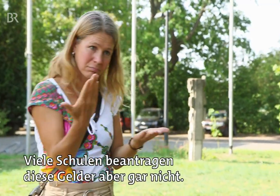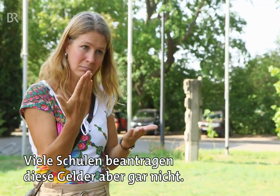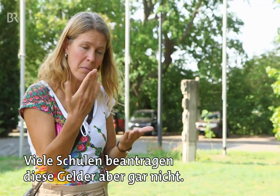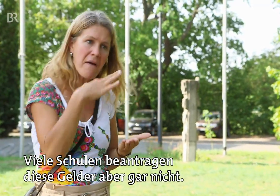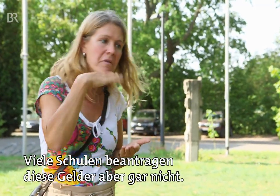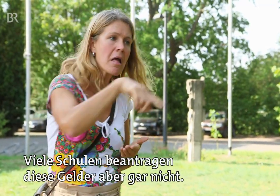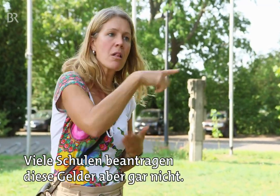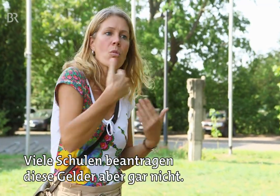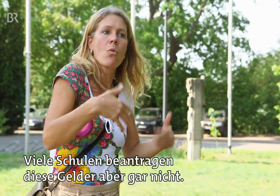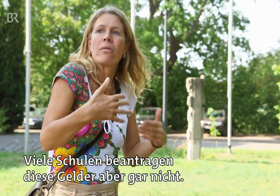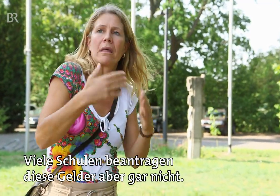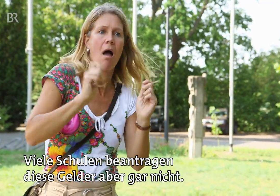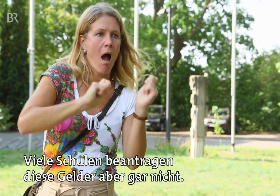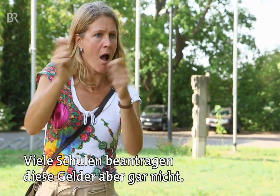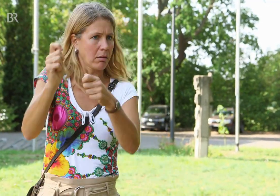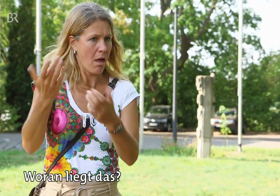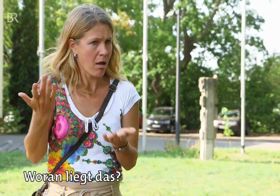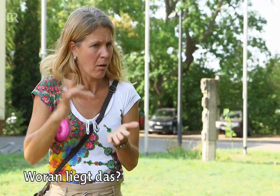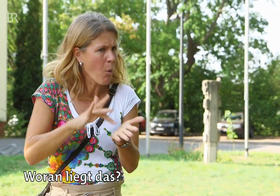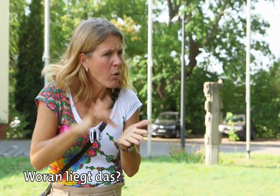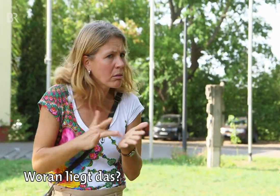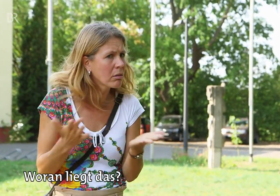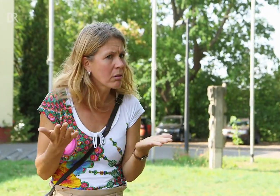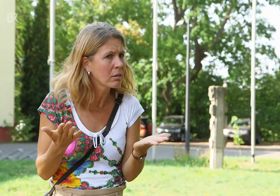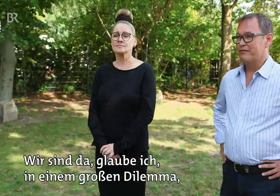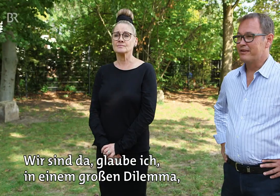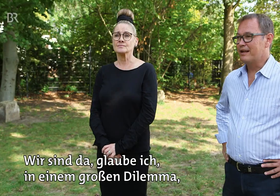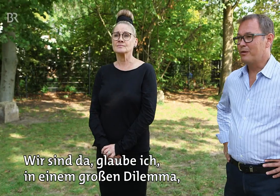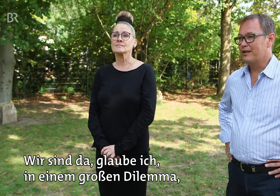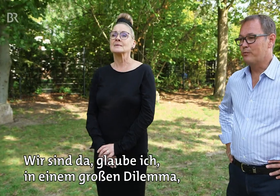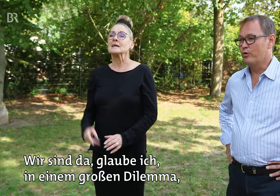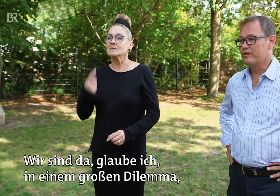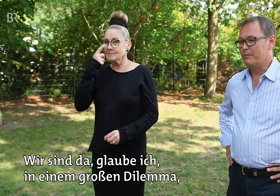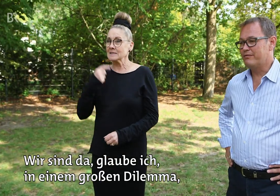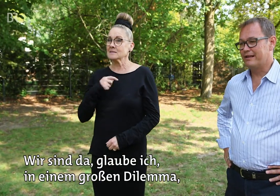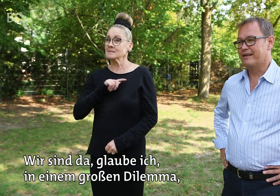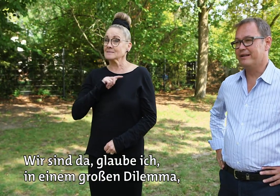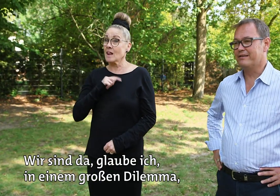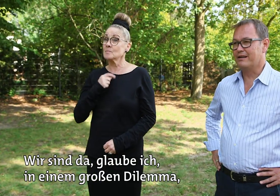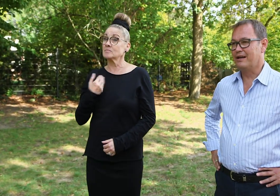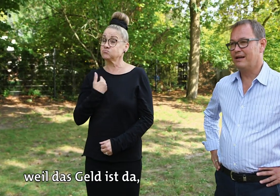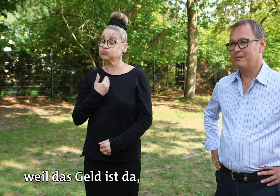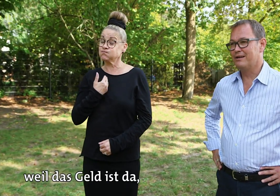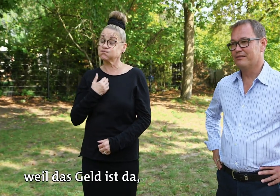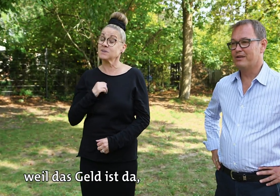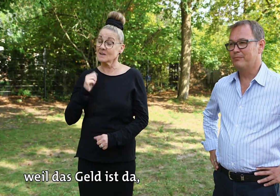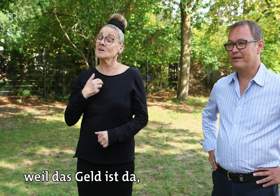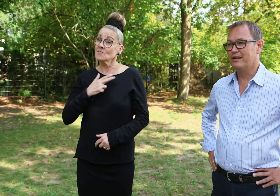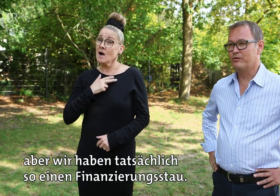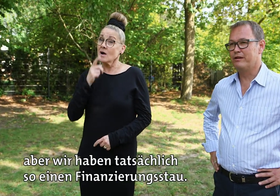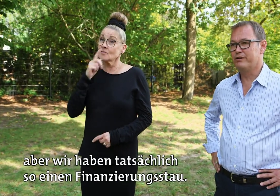Viele Schulen beantragen diese Gelder aber gar nicht. Woran liegt das? Wir sind da, glaube ich, in einem großen Dilemma, weil das Geld ist da. Aber wir haben tatsächlich so einen